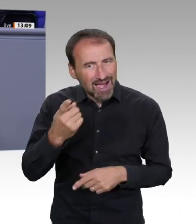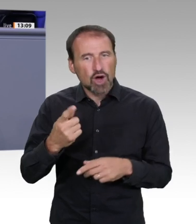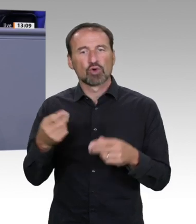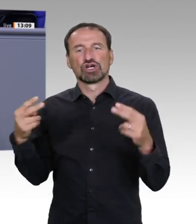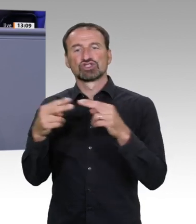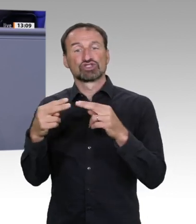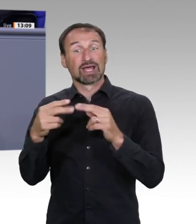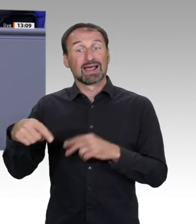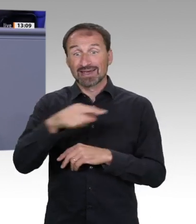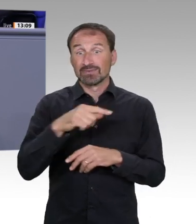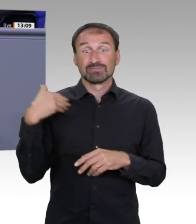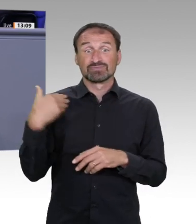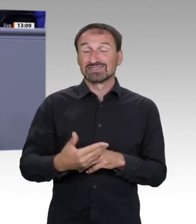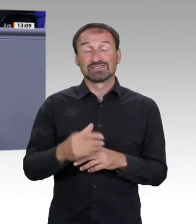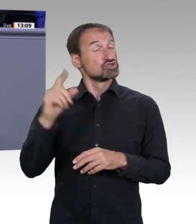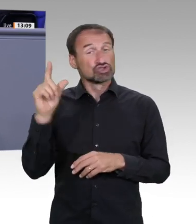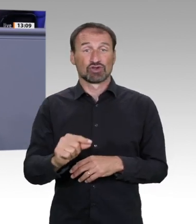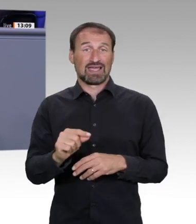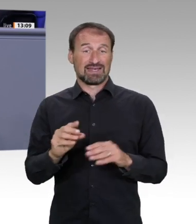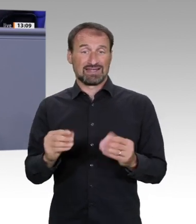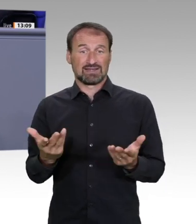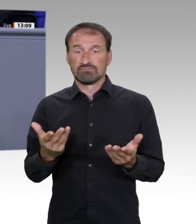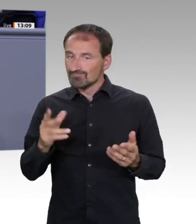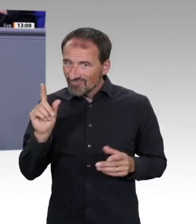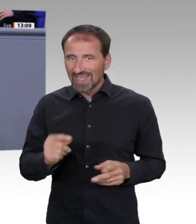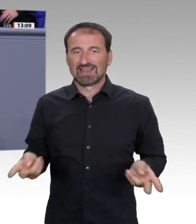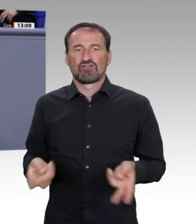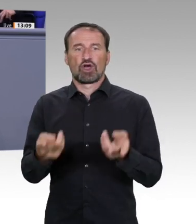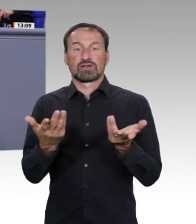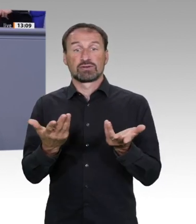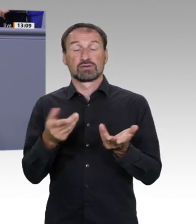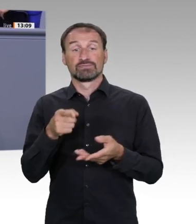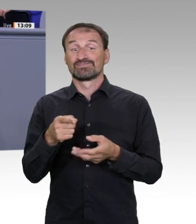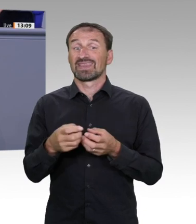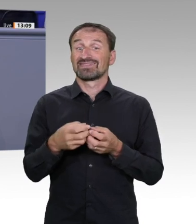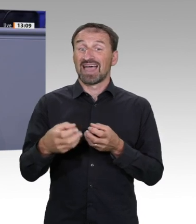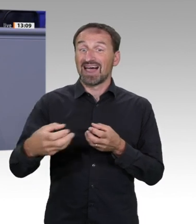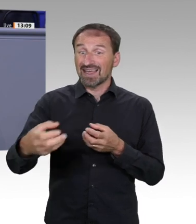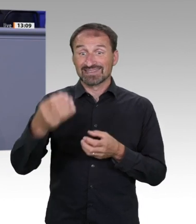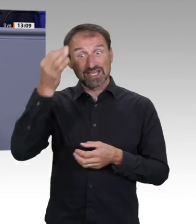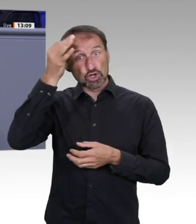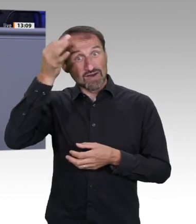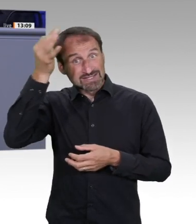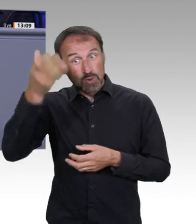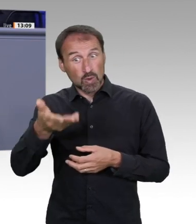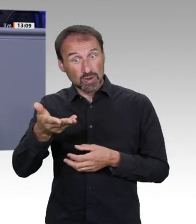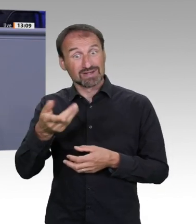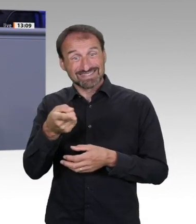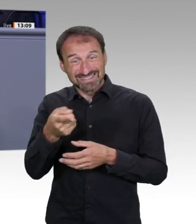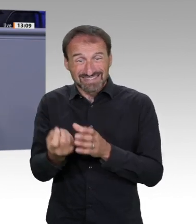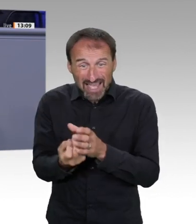eine nachhaltigere Wirtschafts und Lebensweise zu ermöglichen, wenn Nachhaltigkeit als Ziel von all jenen Innovatoren mitgedacht